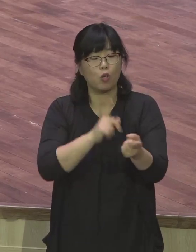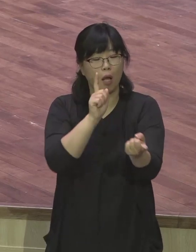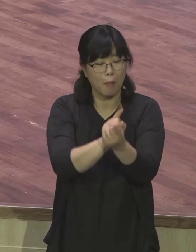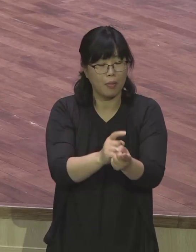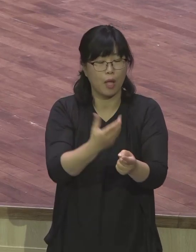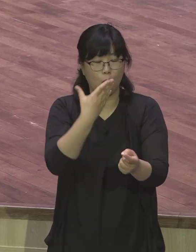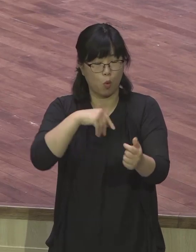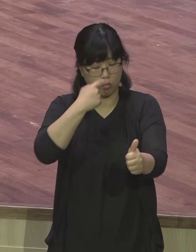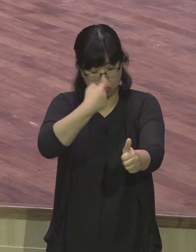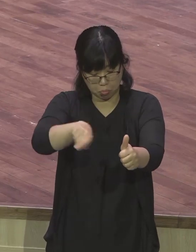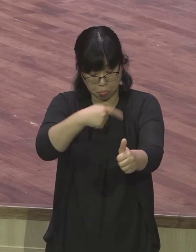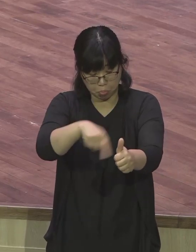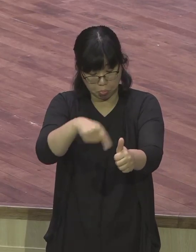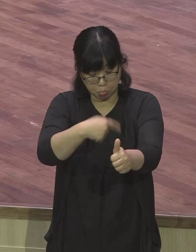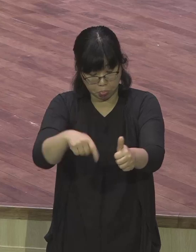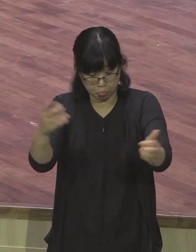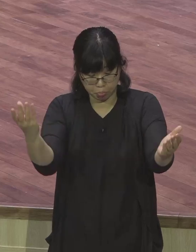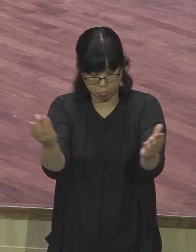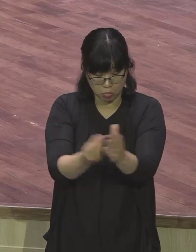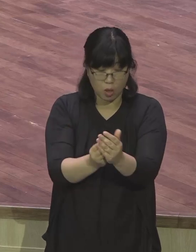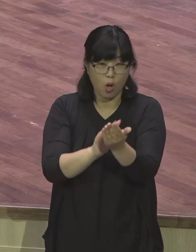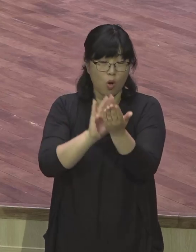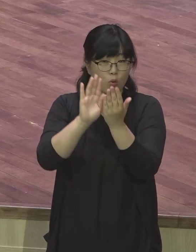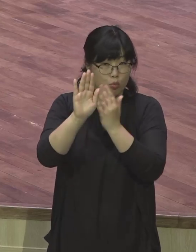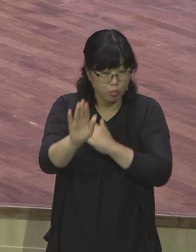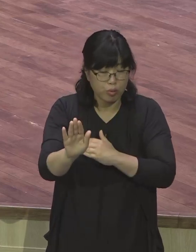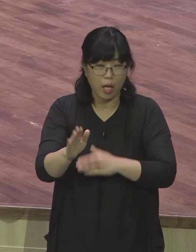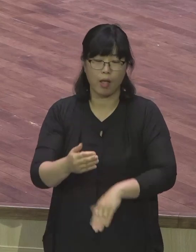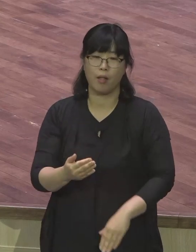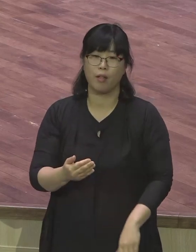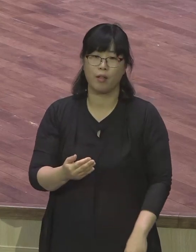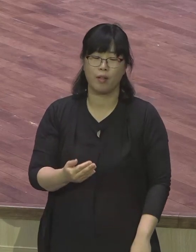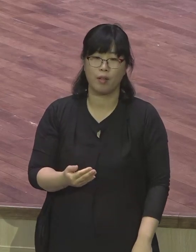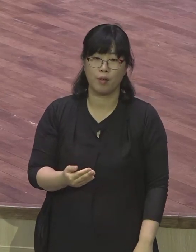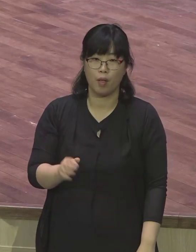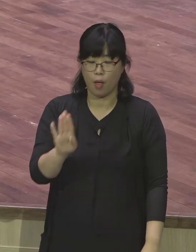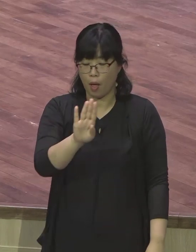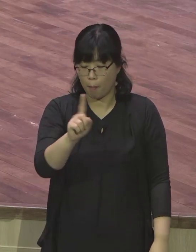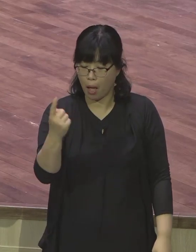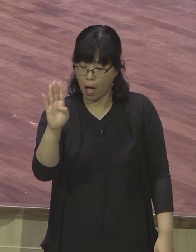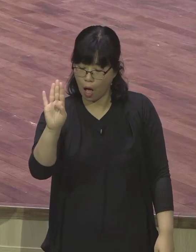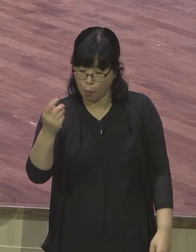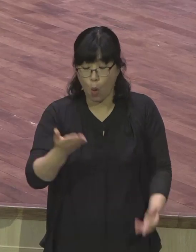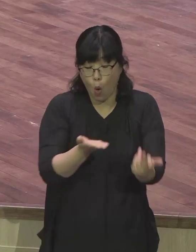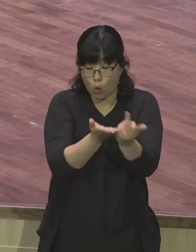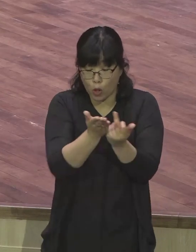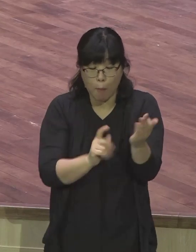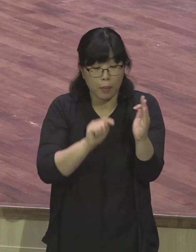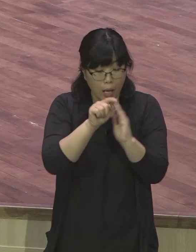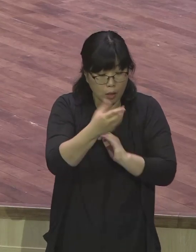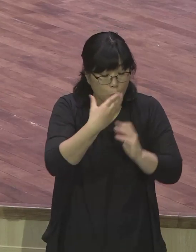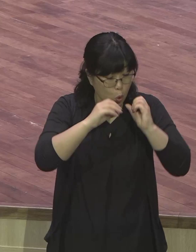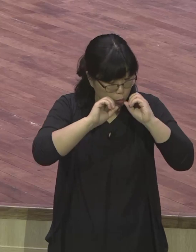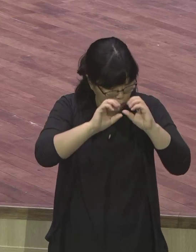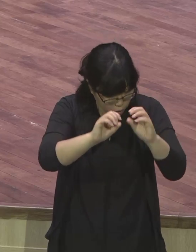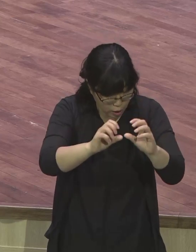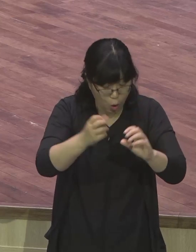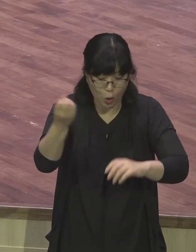사도행전 14장에는 누스라엘 지역에 들어가서 돌에 맞아서 죽을 뻔했지만 그 현장에서 가장 중요한